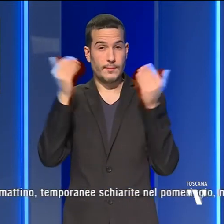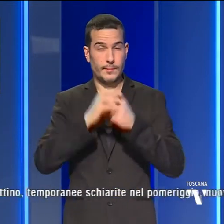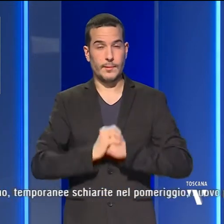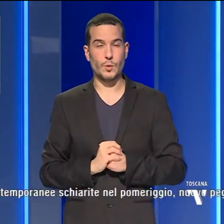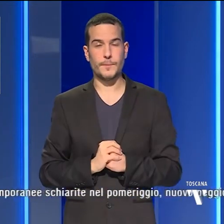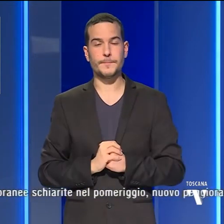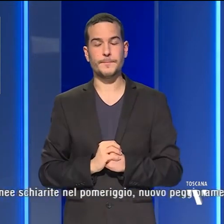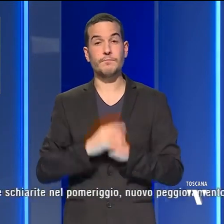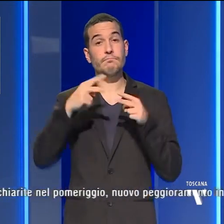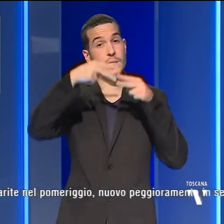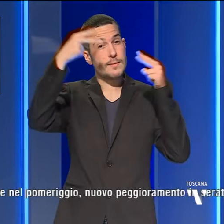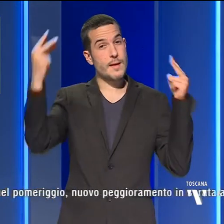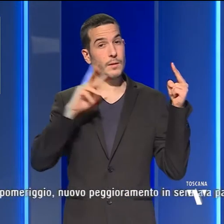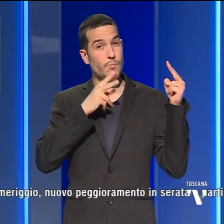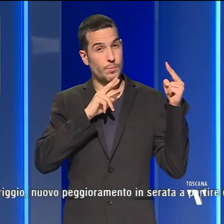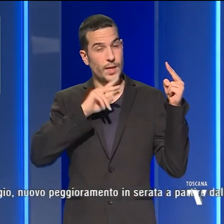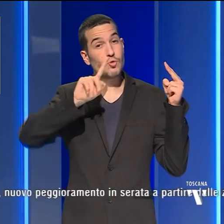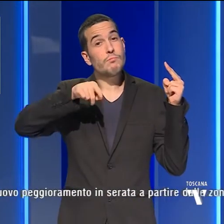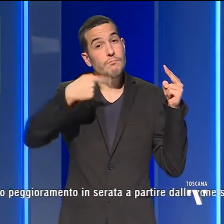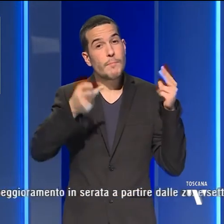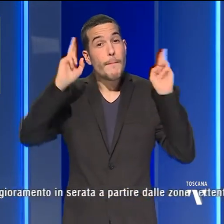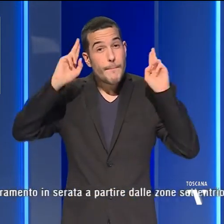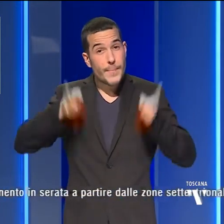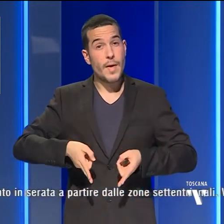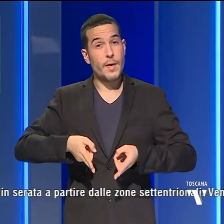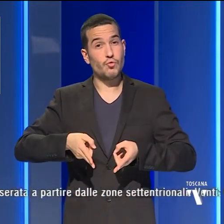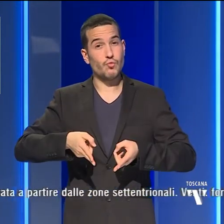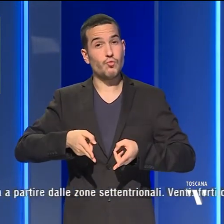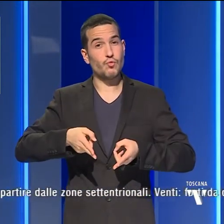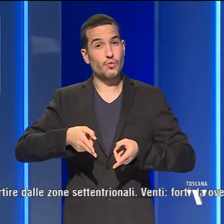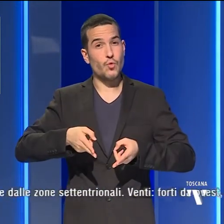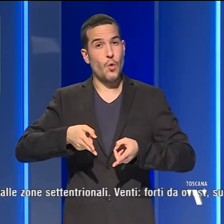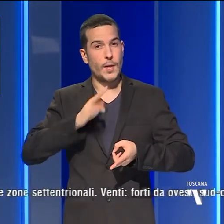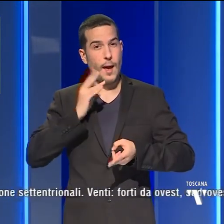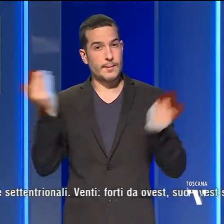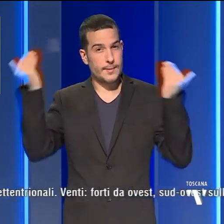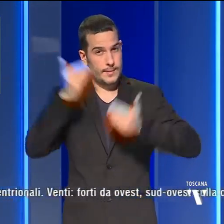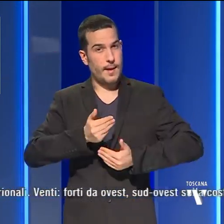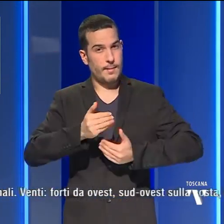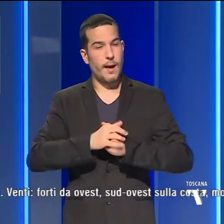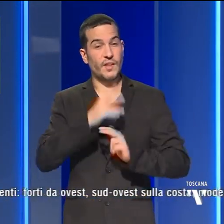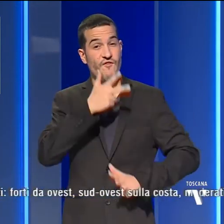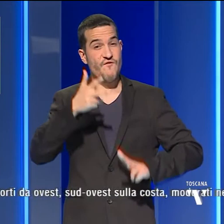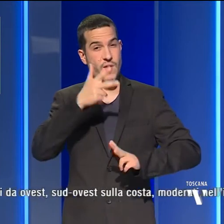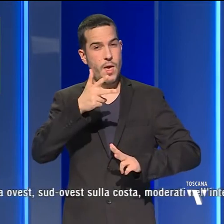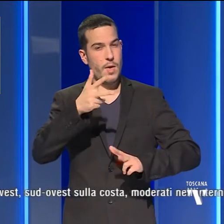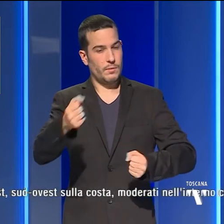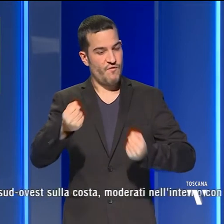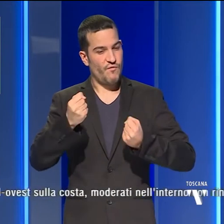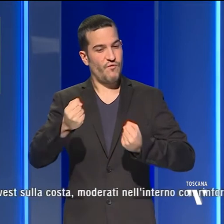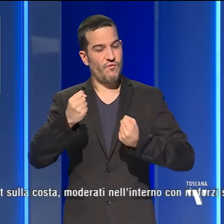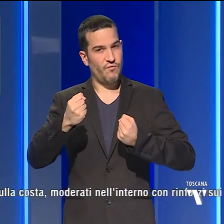schiarite nel pomeriggio poi però peggiora nuovamente in serata. venti sono forti